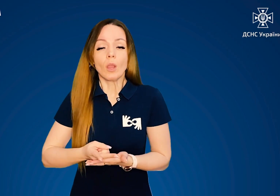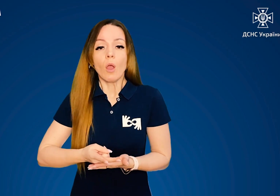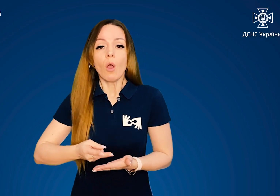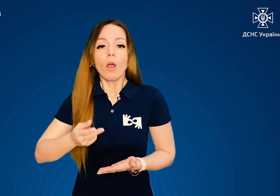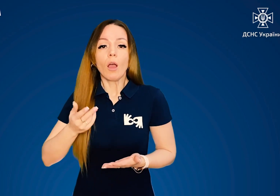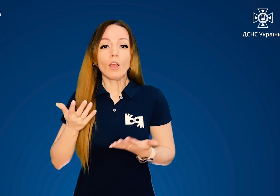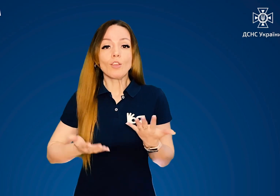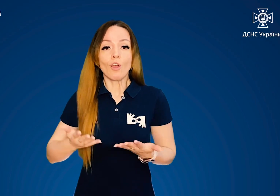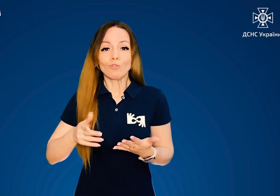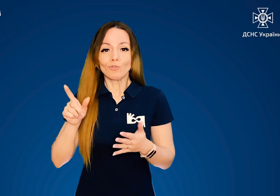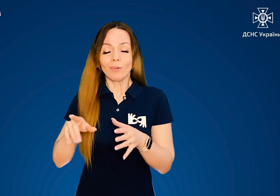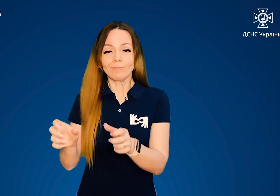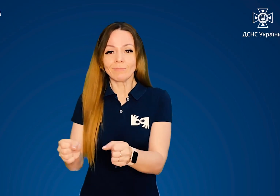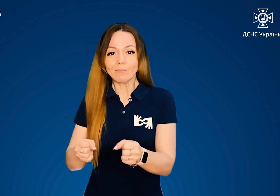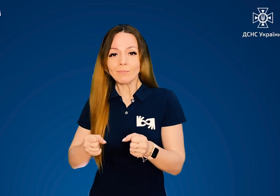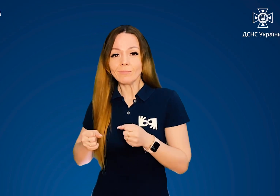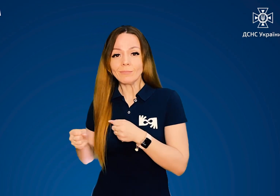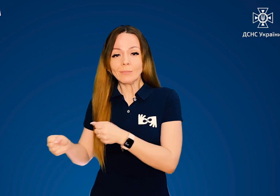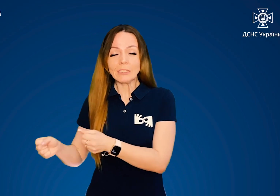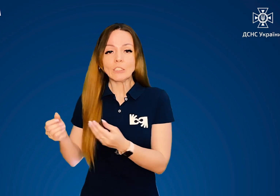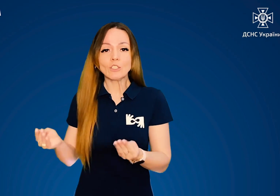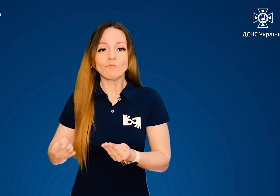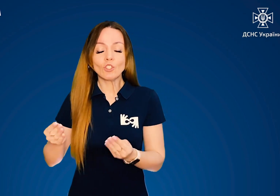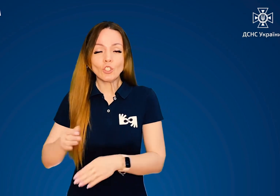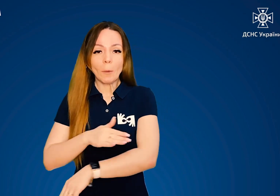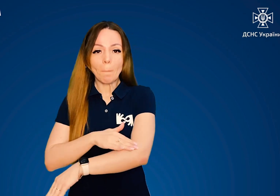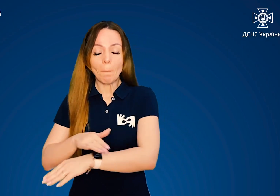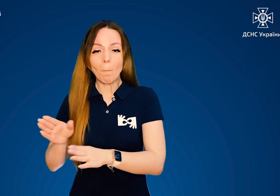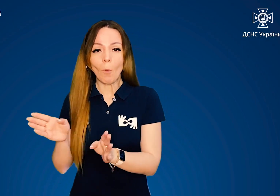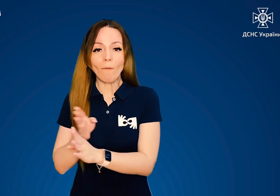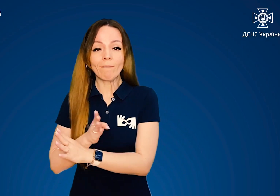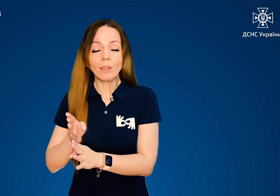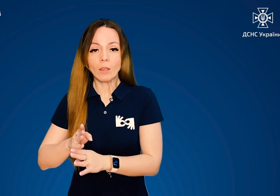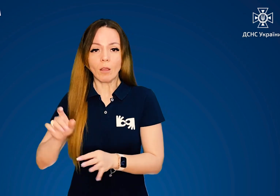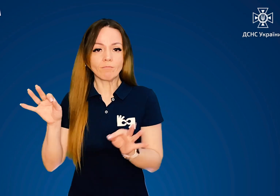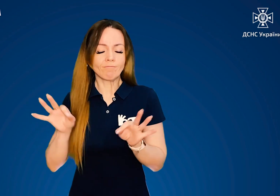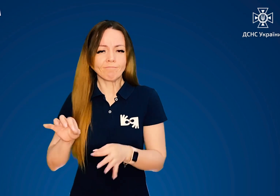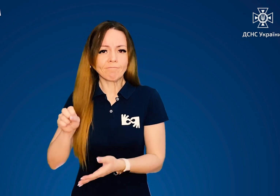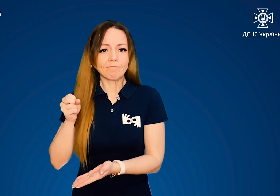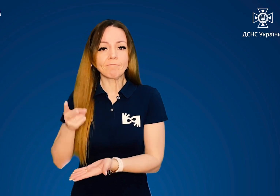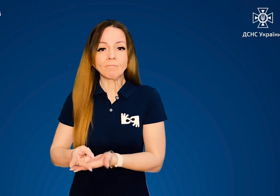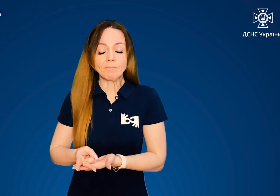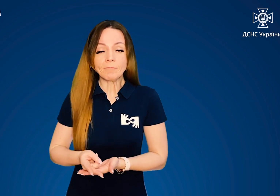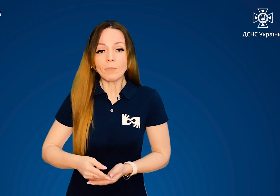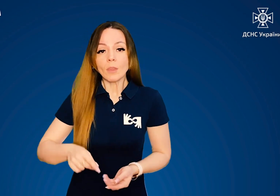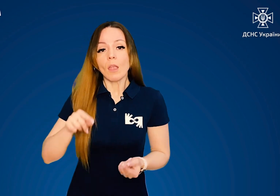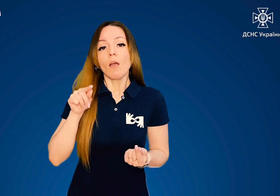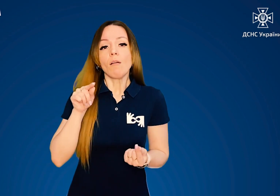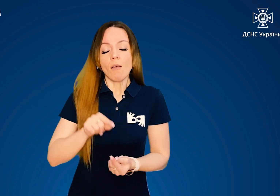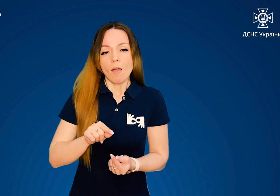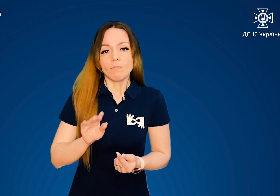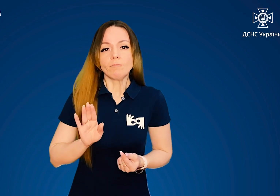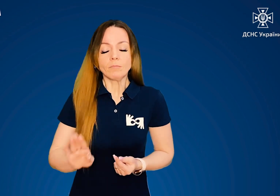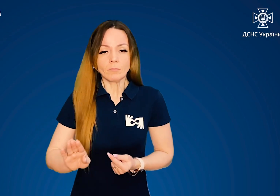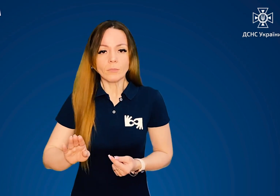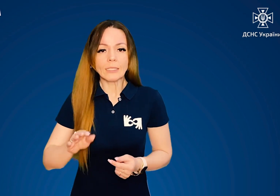що повертається відразу, якщо постраждалого винести на свіже повітря. Характерними ознаками